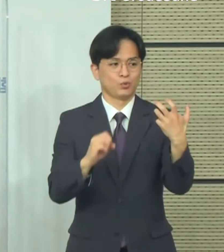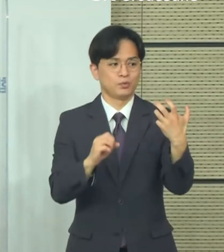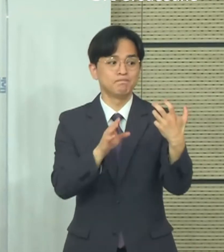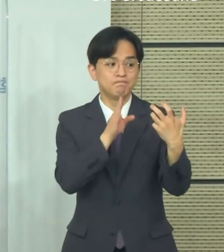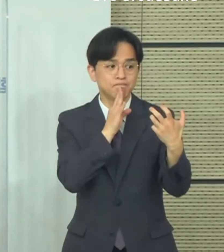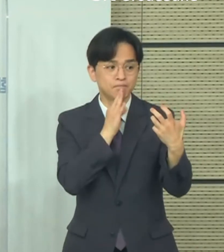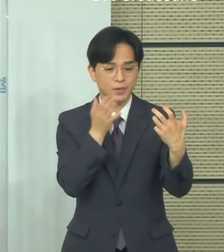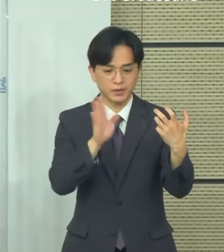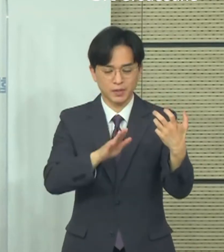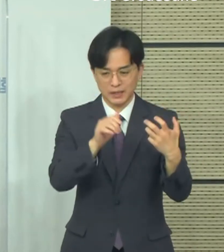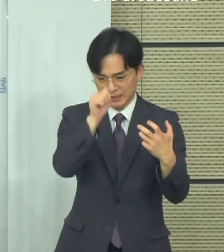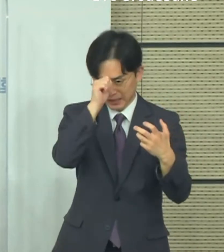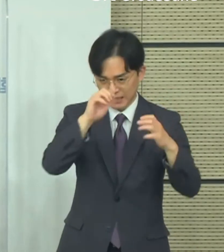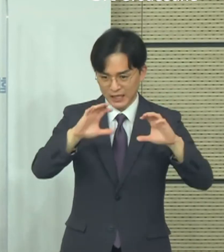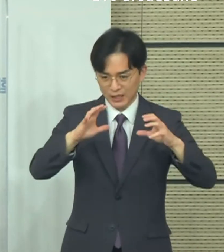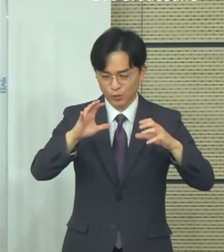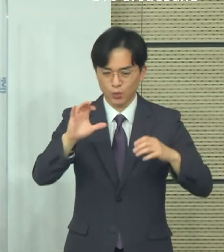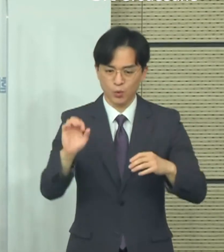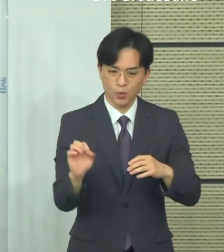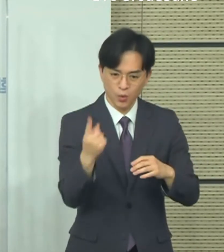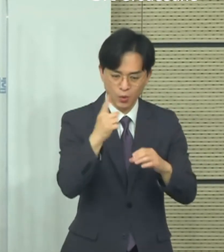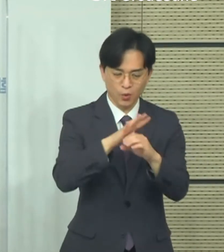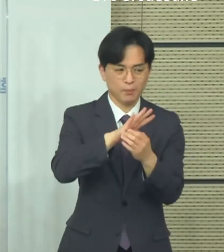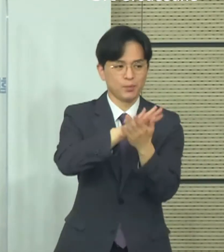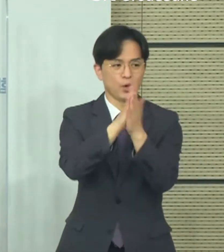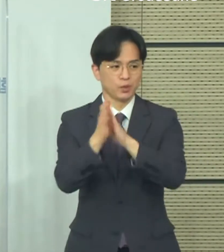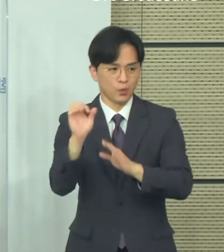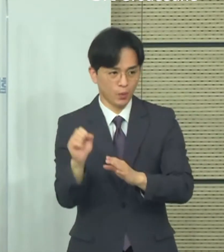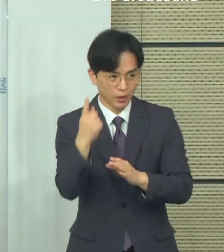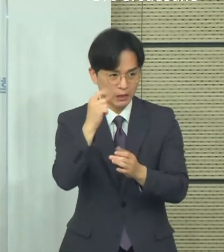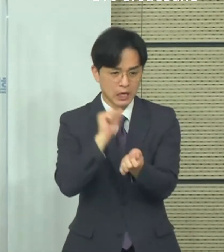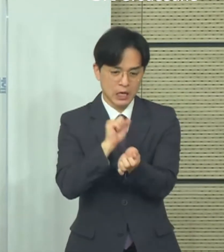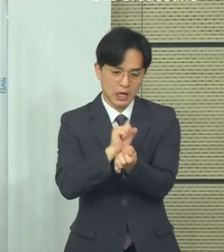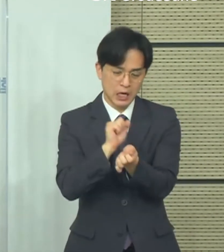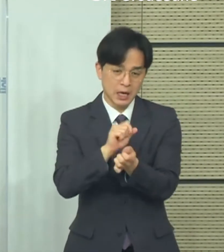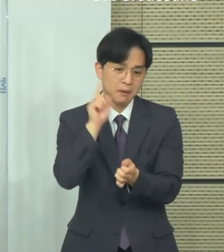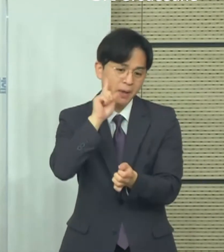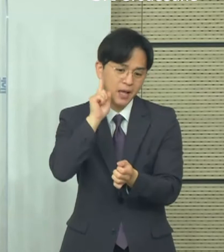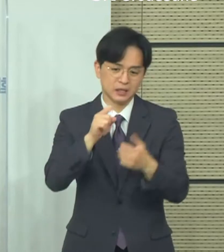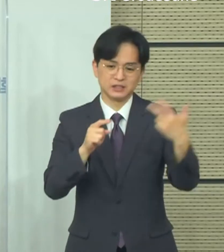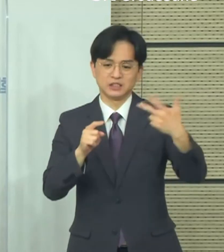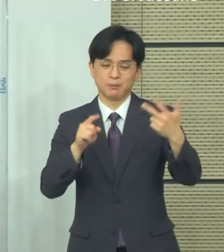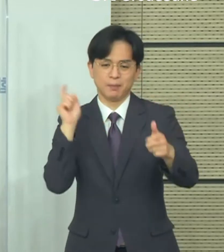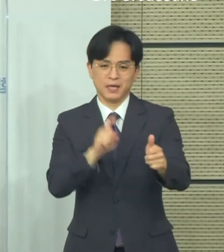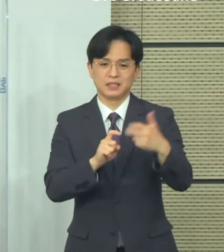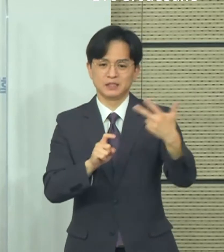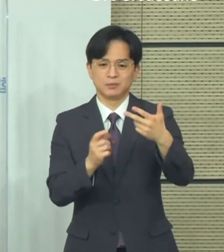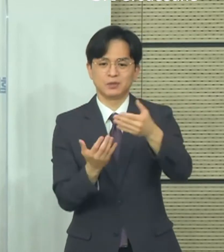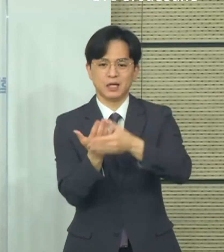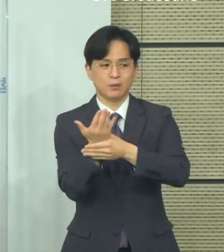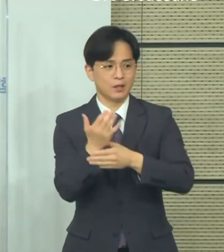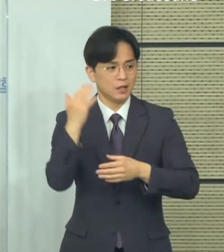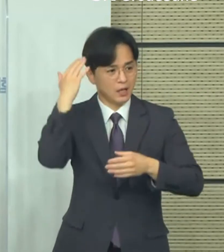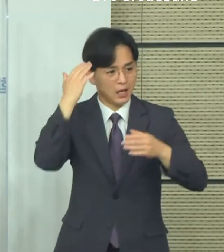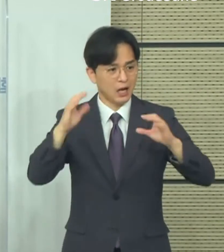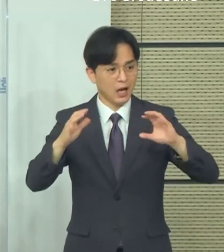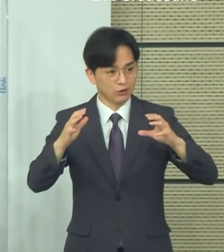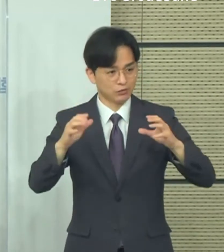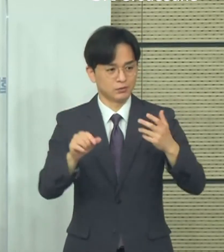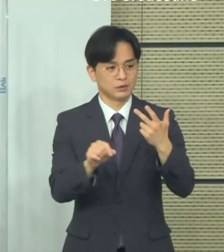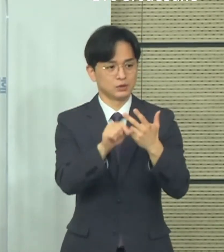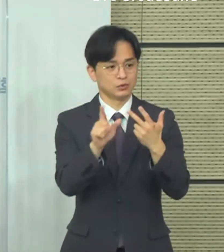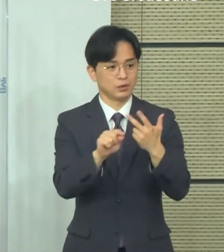유행하면서 한국 하루 7천 명씩 확진자가 나오고 있습니다. 우리나라는 7월 5일부터 백신 1차